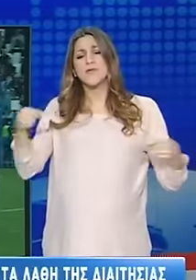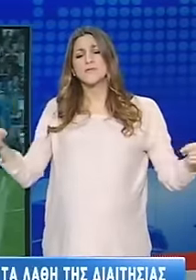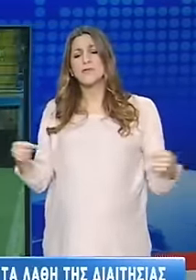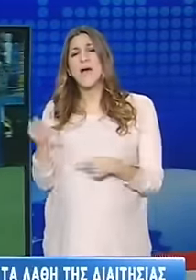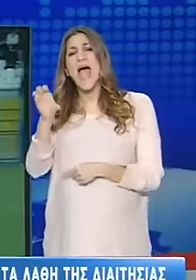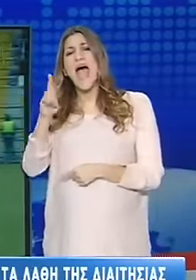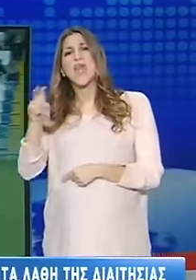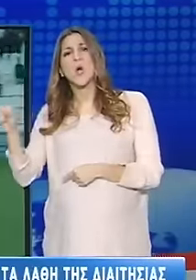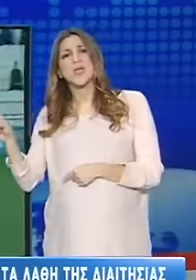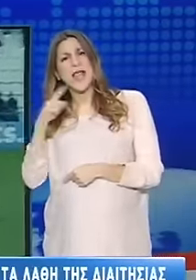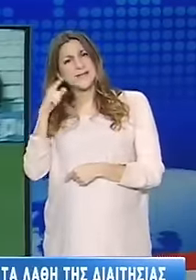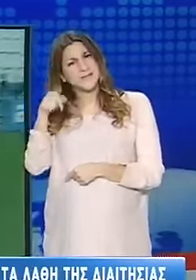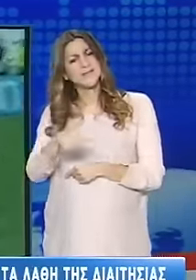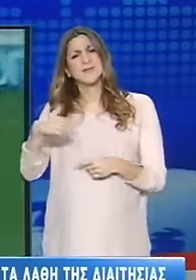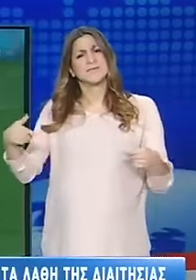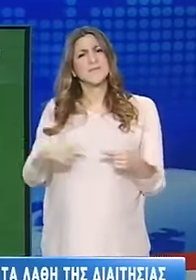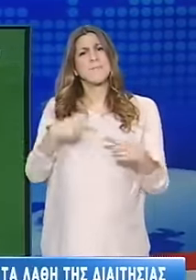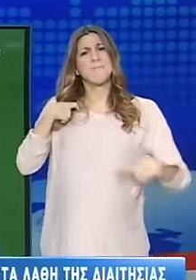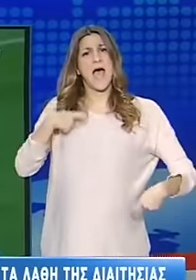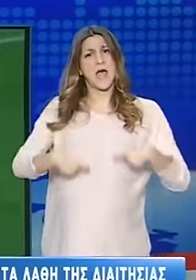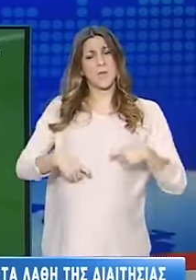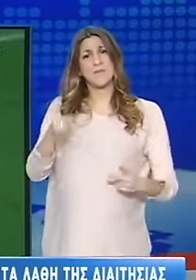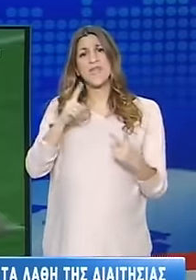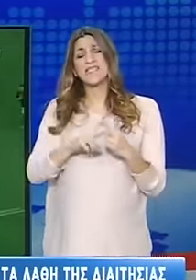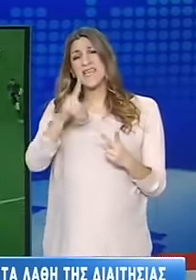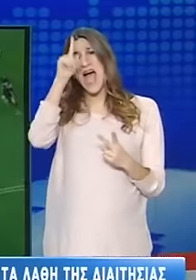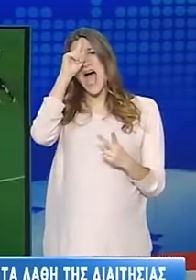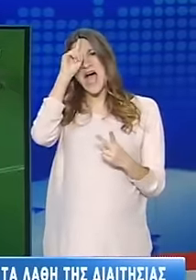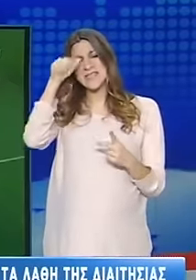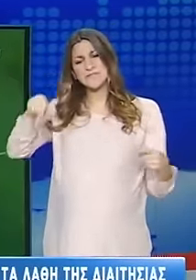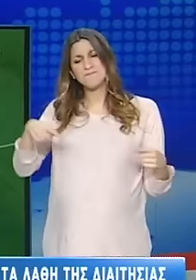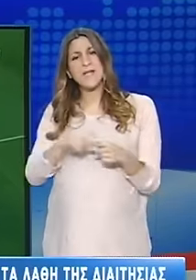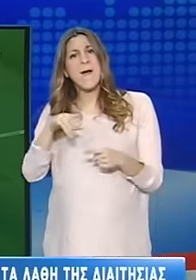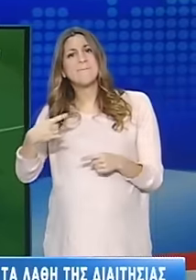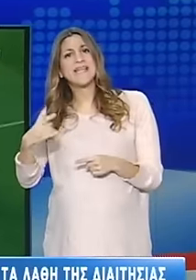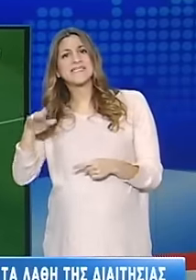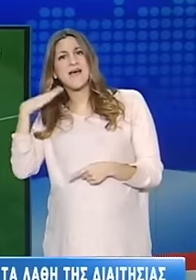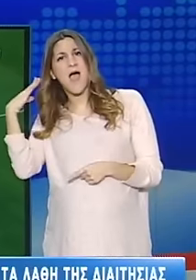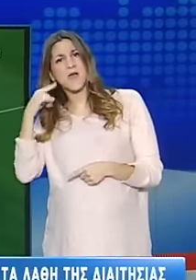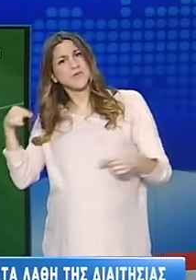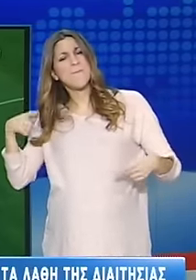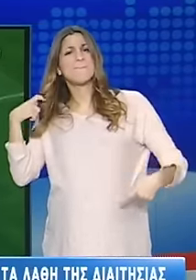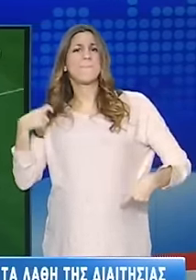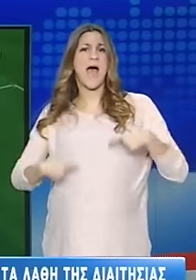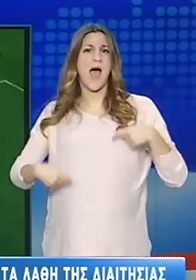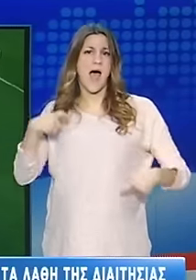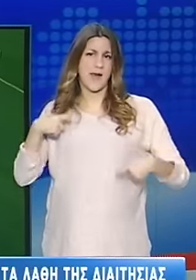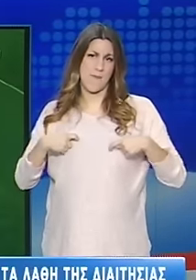Απόστολος Νικολαίδης, αλλά και από τον διαιτητή Μάνταλο ο Άρης στην αναμέτρηση των Χανίων κόντρα στον Πλατανιά που έληξε με νίκη των γηπεδούχων.